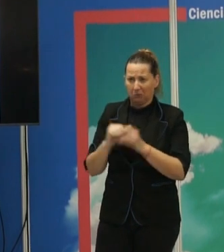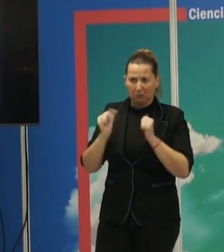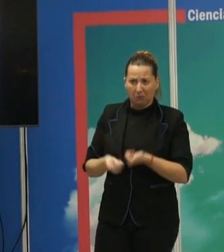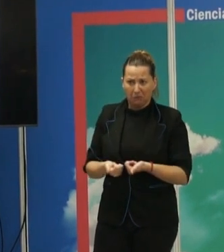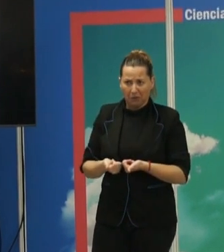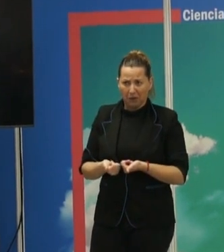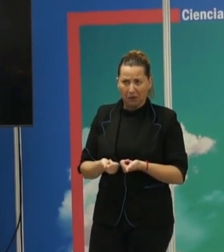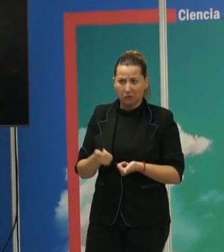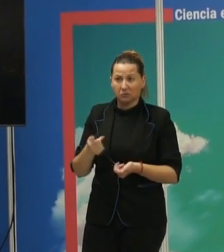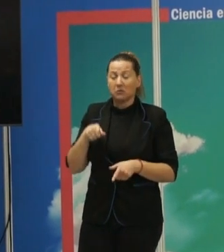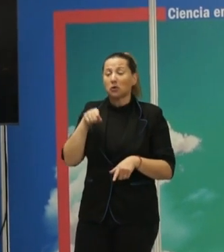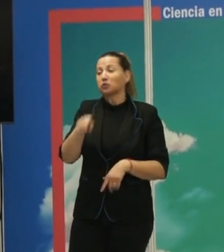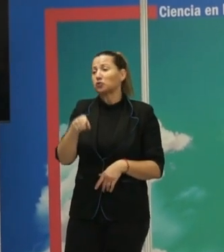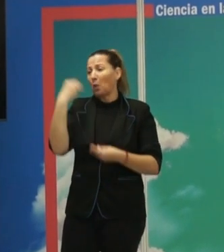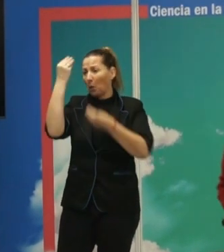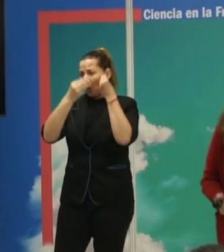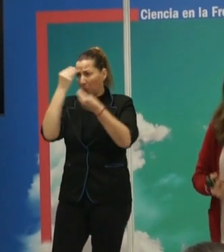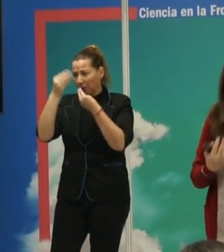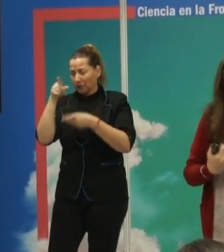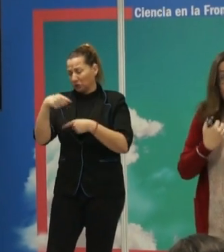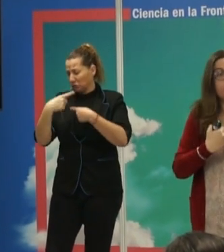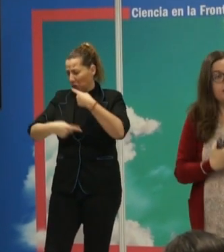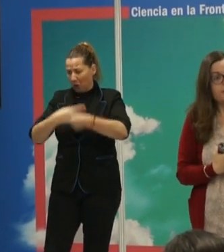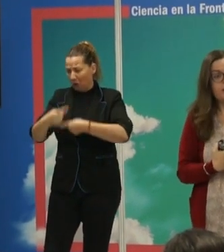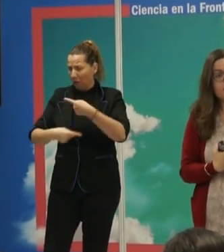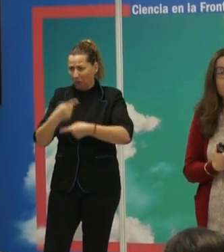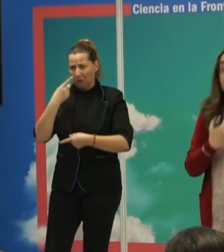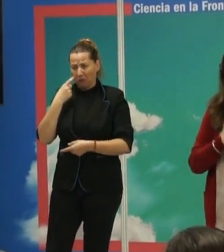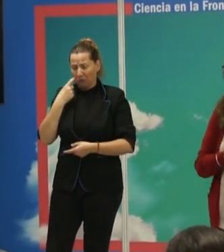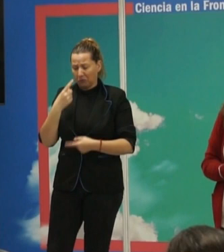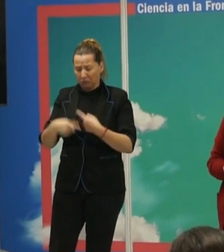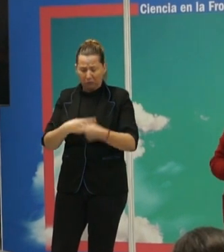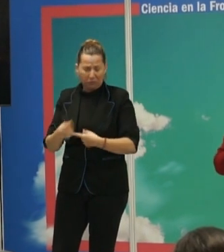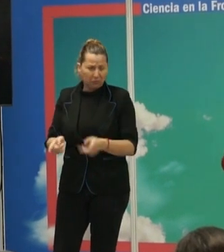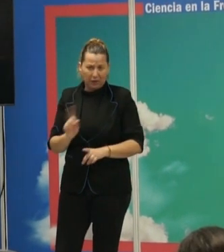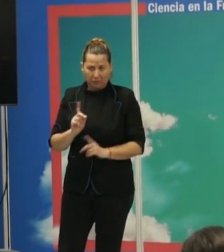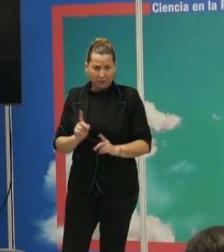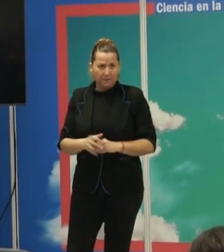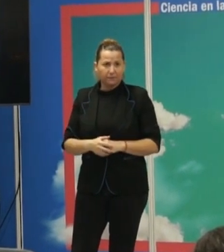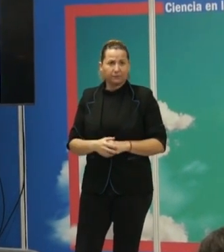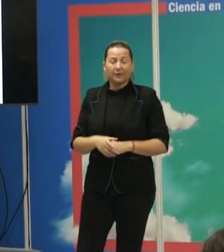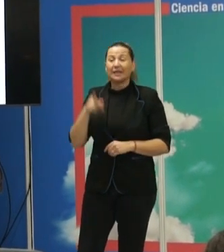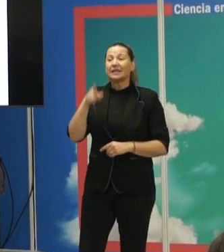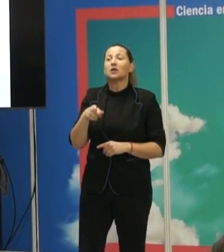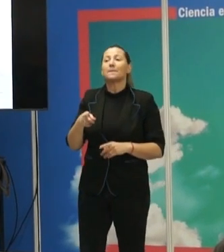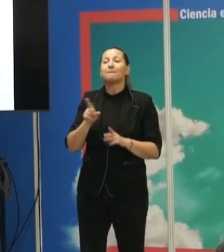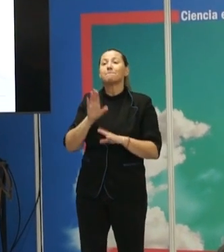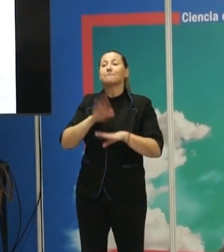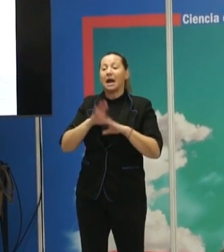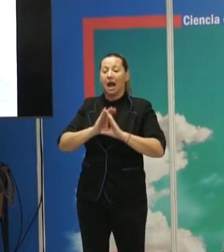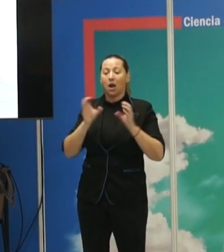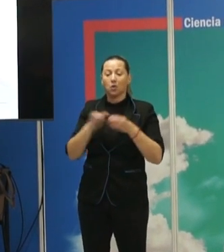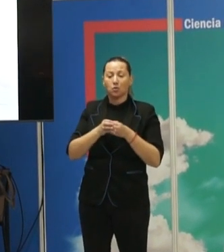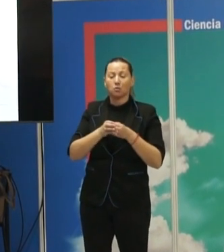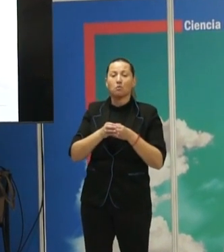Las tradiciones cambian, las costumbres cambian, pero se utilizan como si no lo hubieran hecho para identificar al grupo y diferenciarlo de